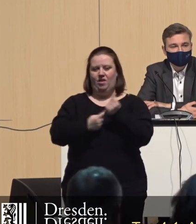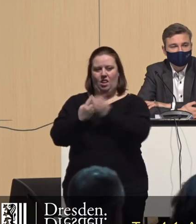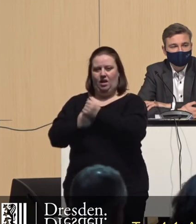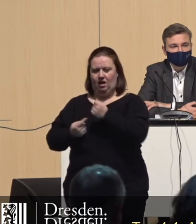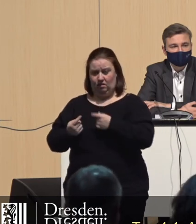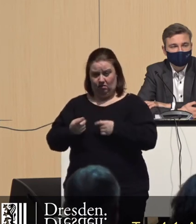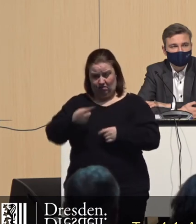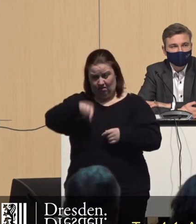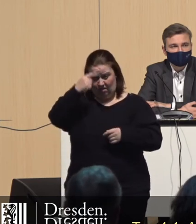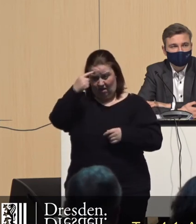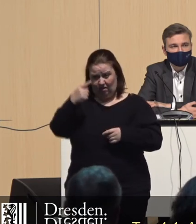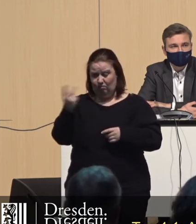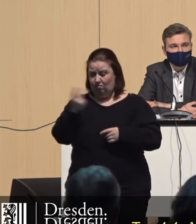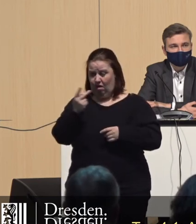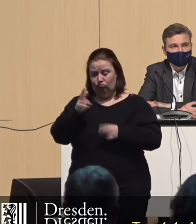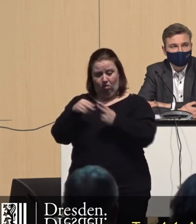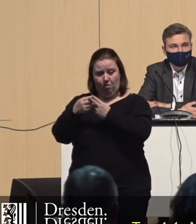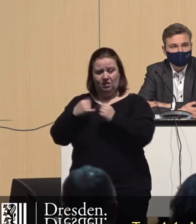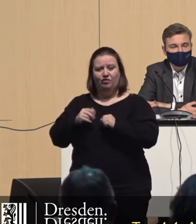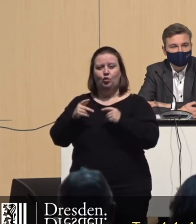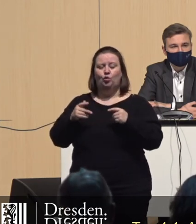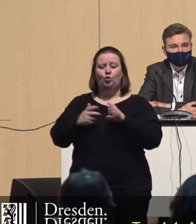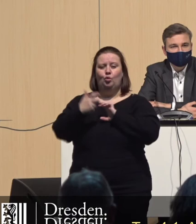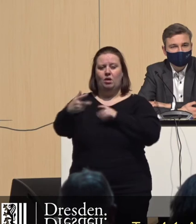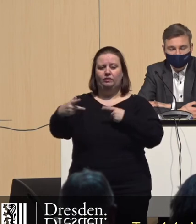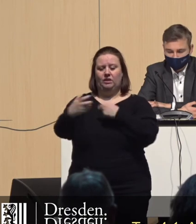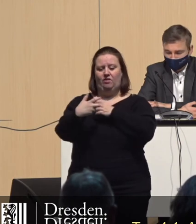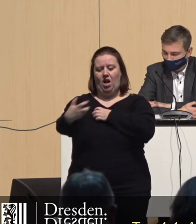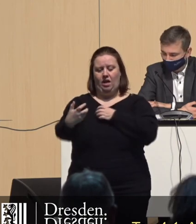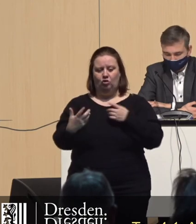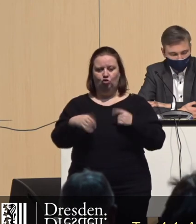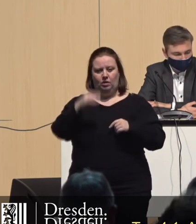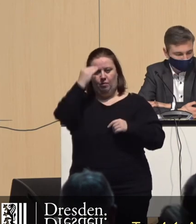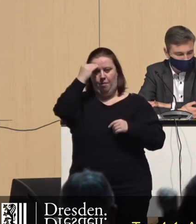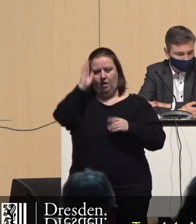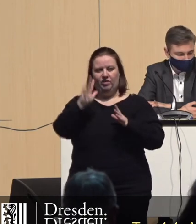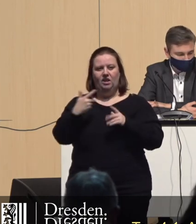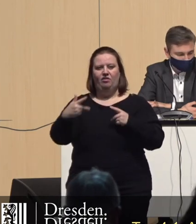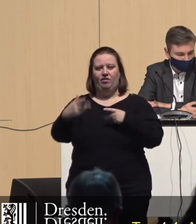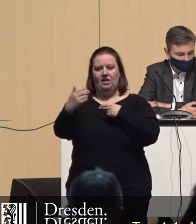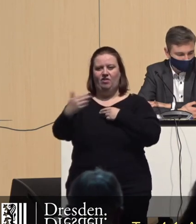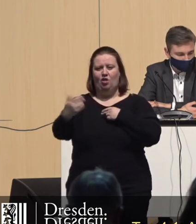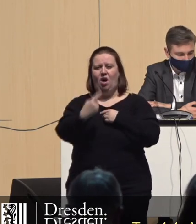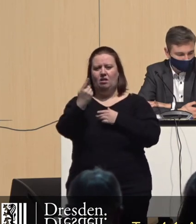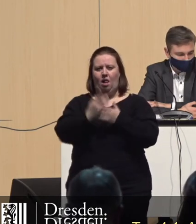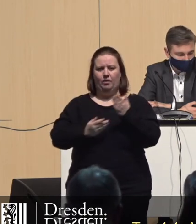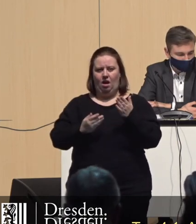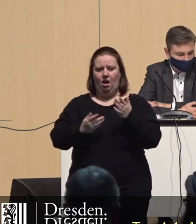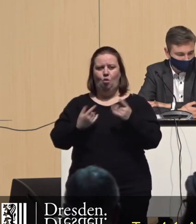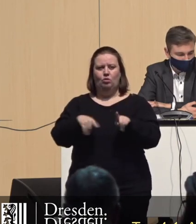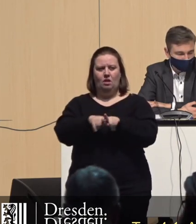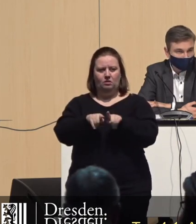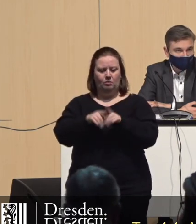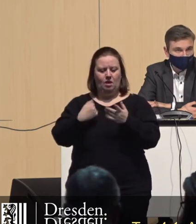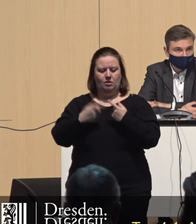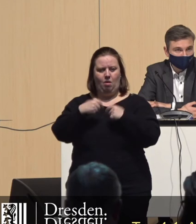Sie glauben, Sie tun denen einen Gefallen, indem Sie die Übergangsfrist verlängern. Es ist schon bemerkt worden, Sie verlängern diese Frist um anderthalb Jahre und genauso werden wir